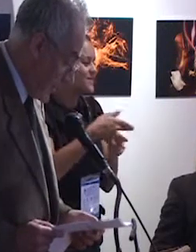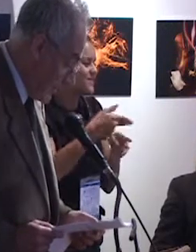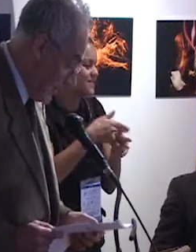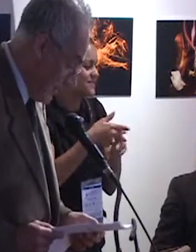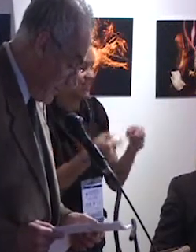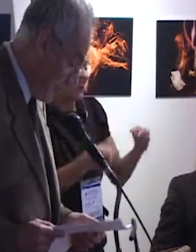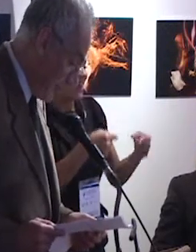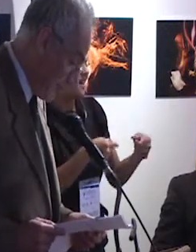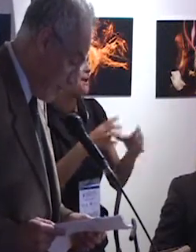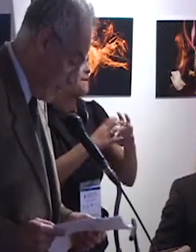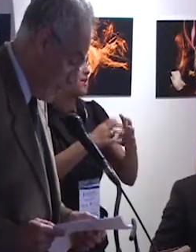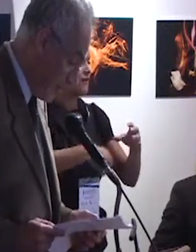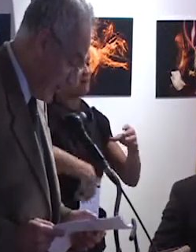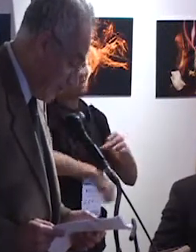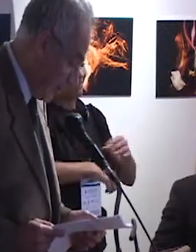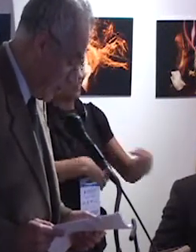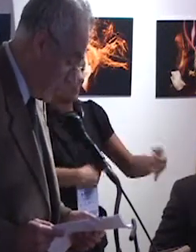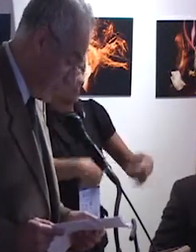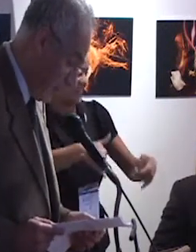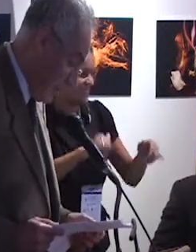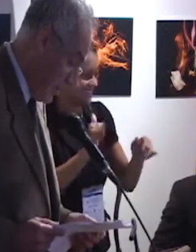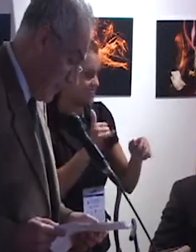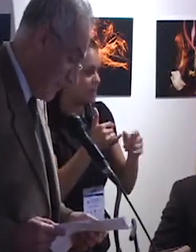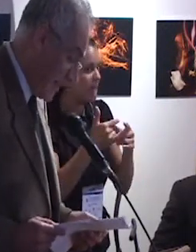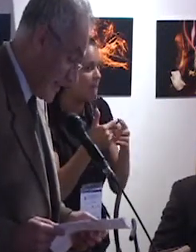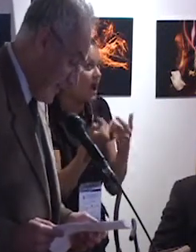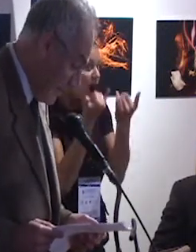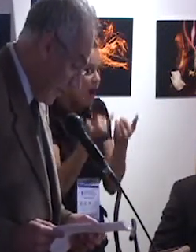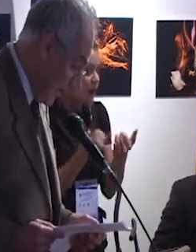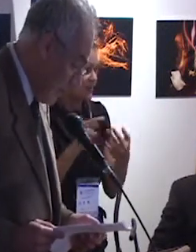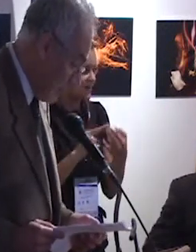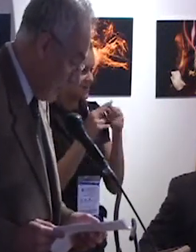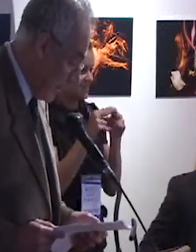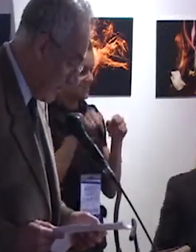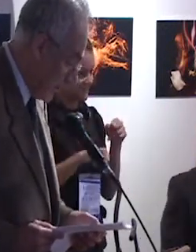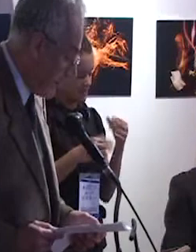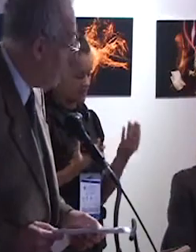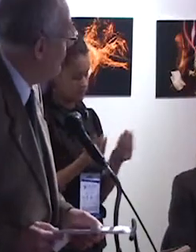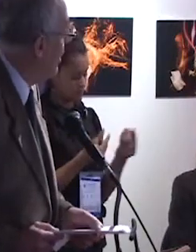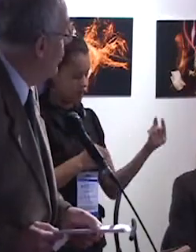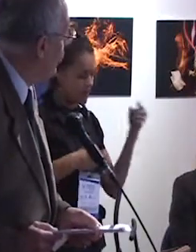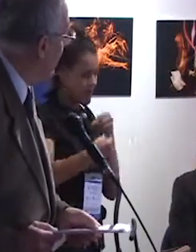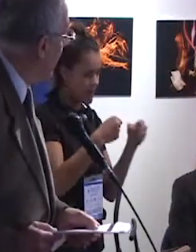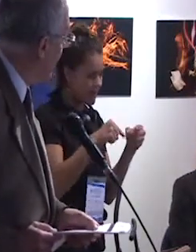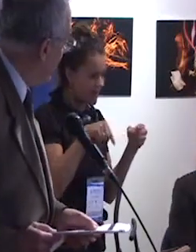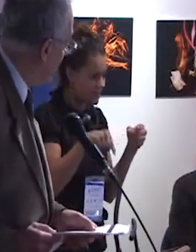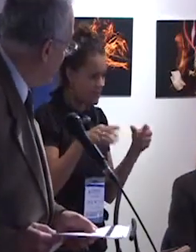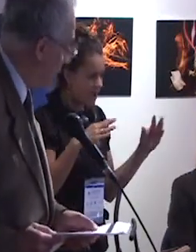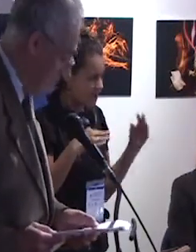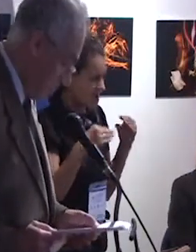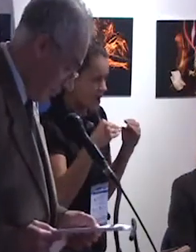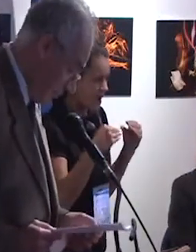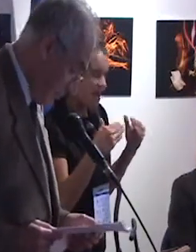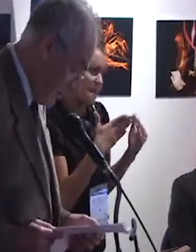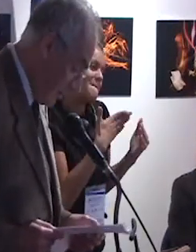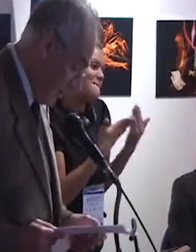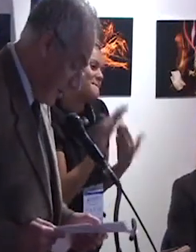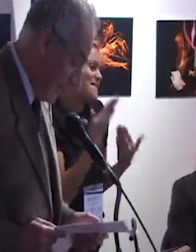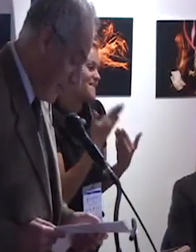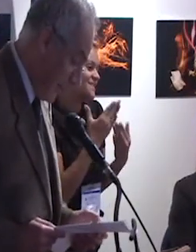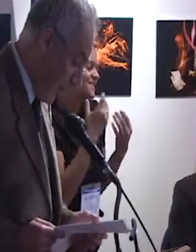fraternos recientemente consolidados en este coloquio facilitarán una comprensión más lúdica de los resultados.